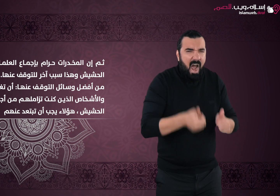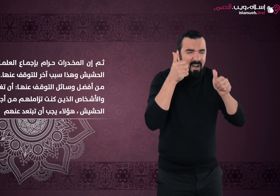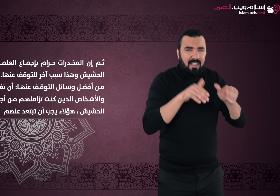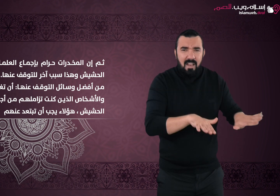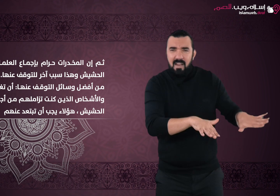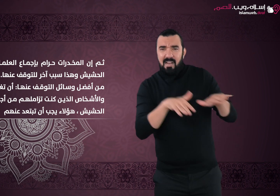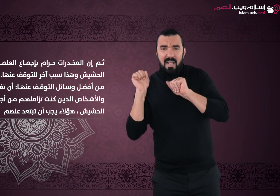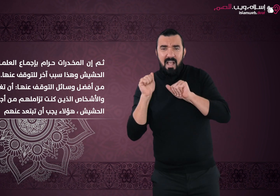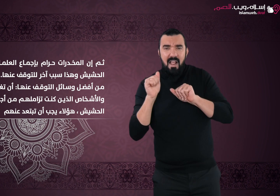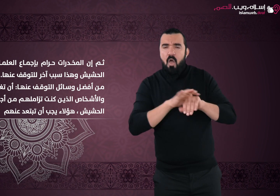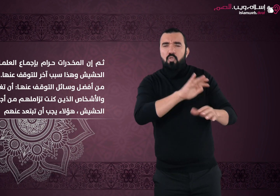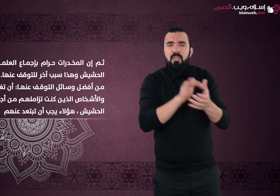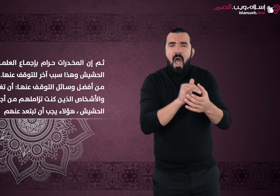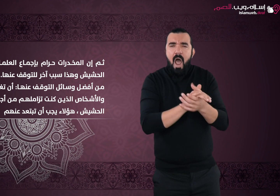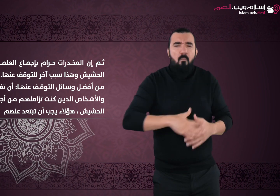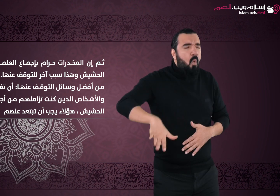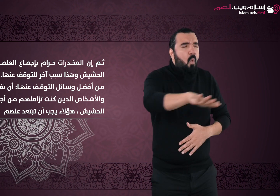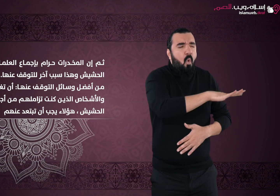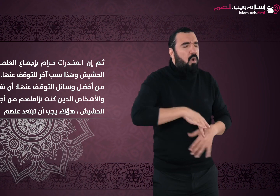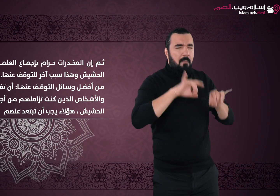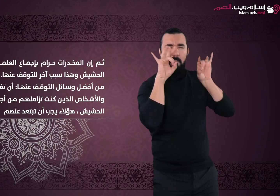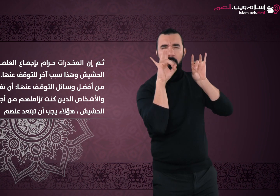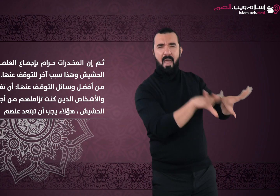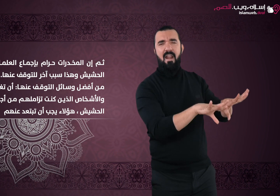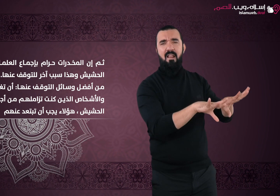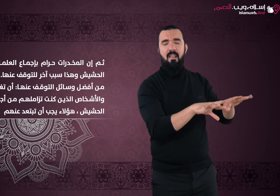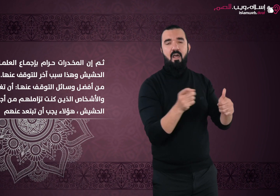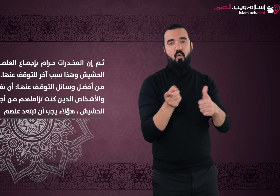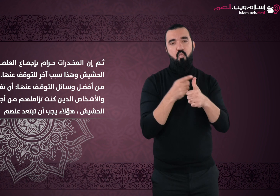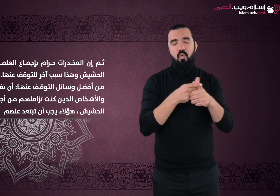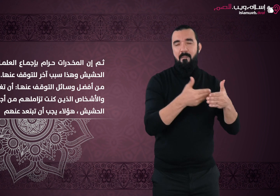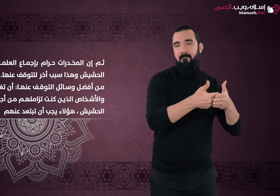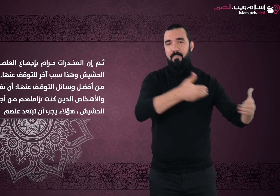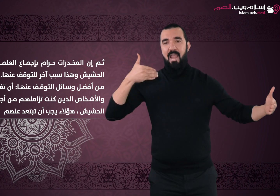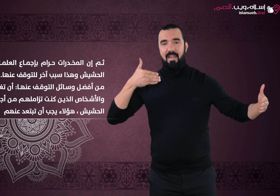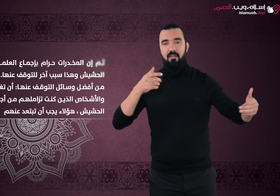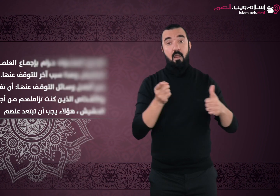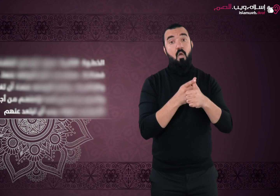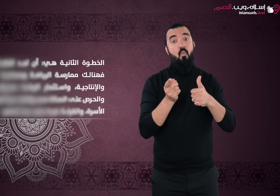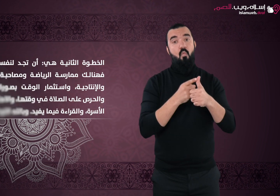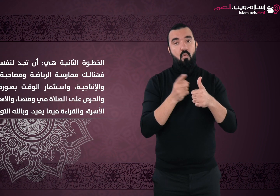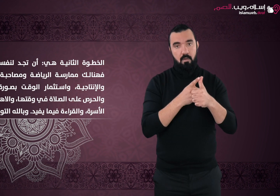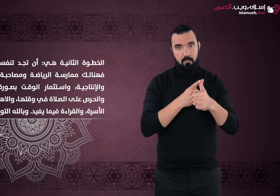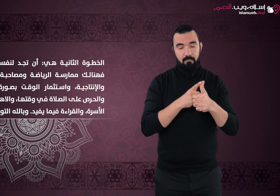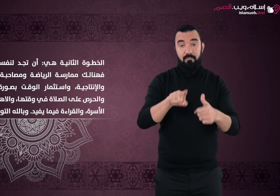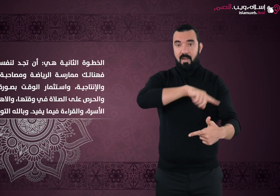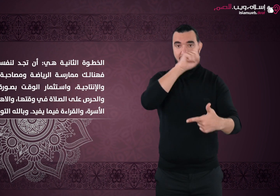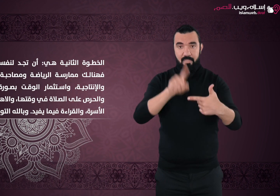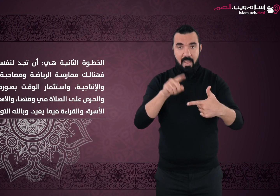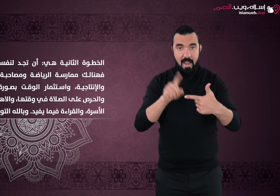هؤلاء يجب أن تبتعد عنهم الخطوة الثانية هي